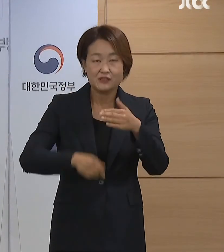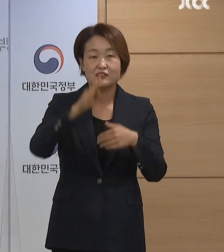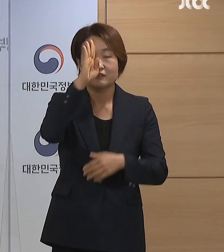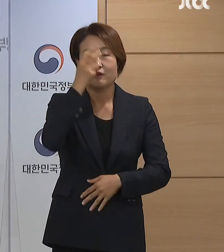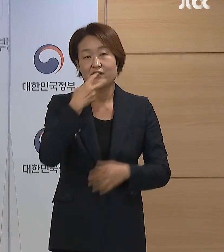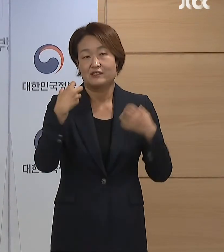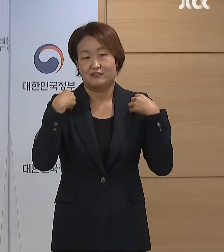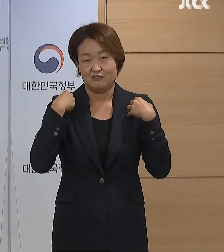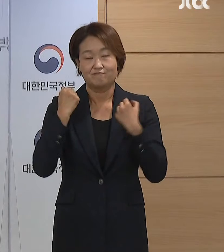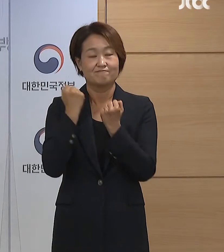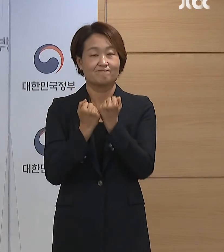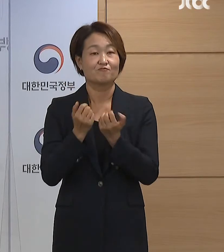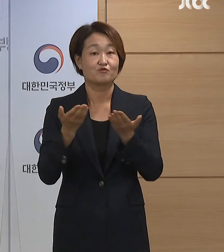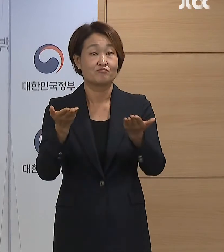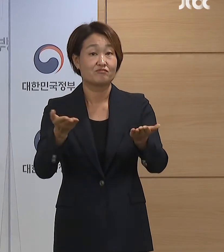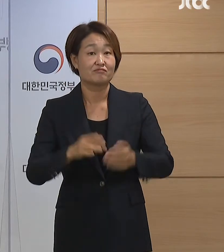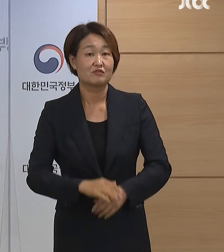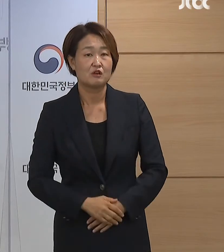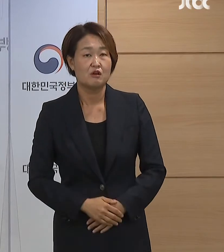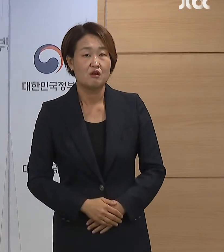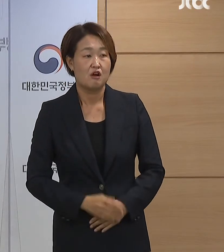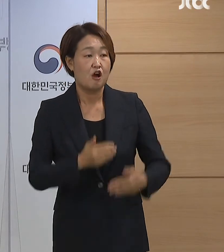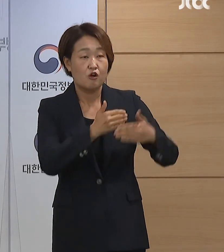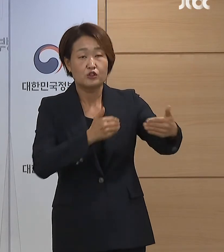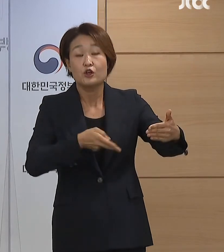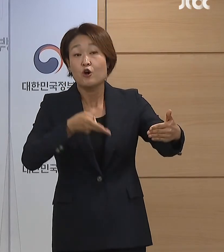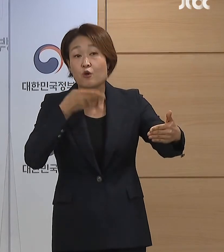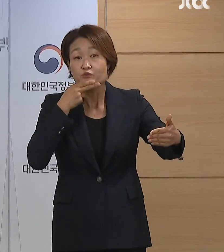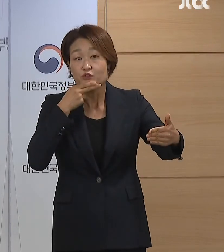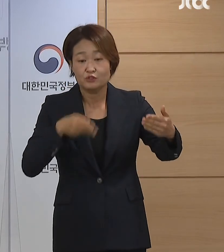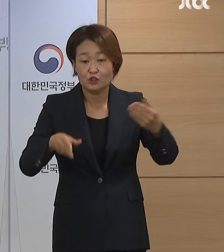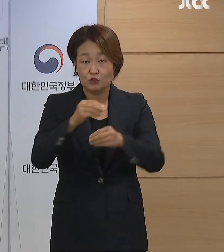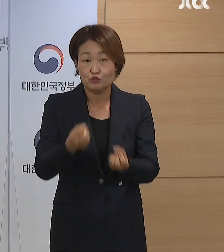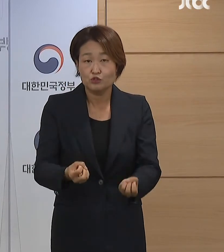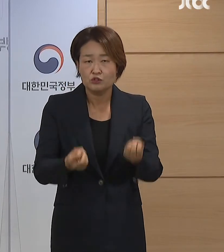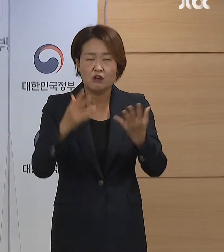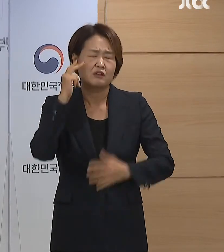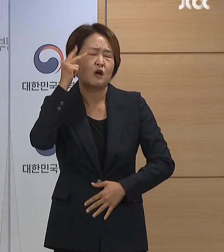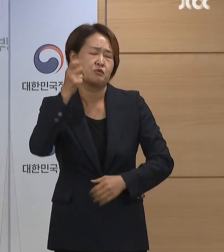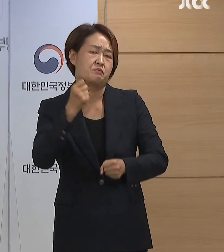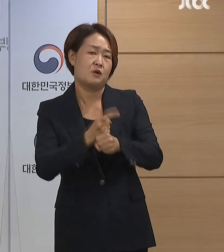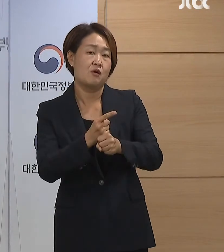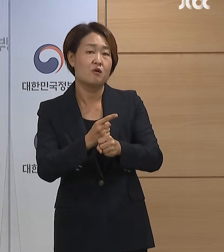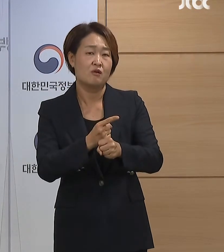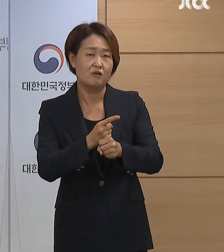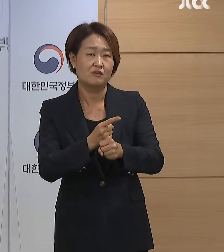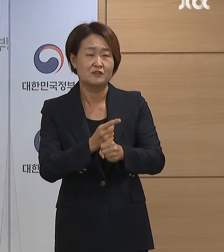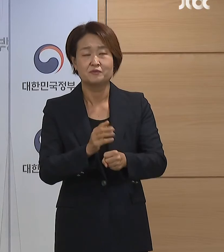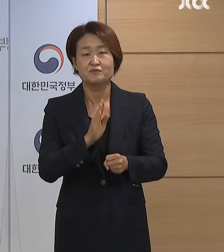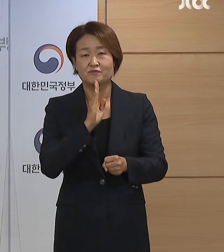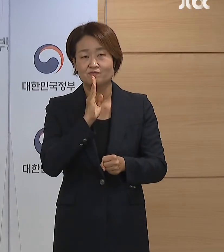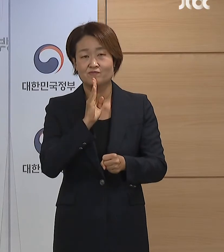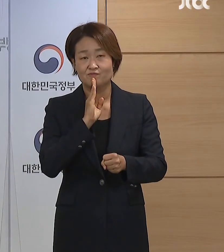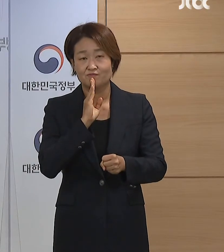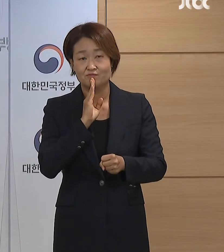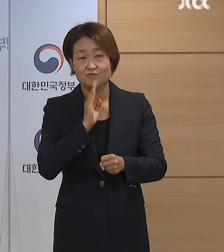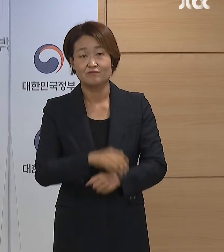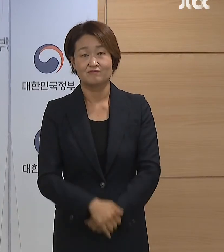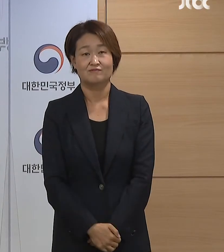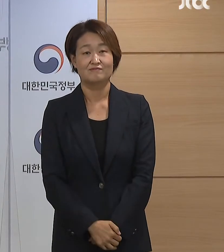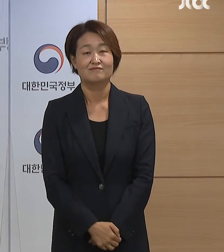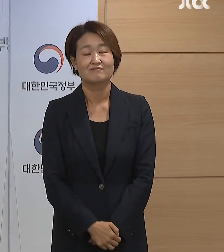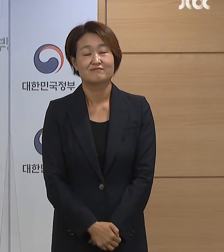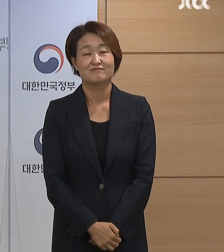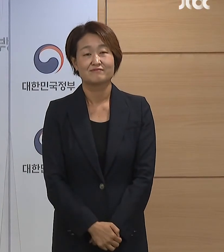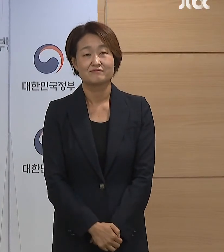대명적인 한가위가 다음 주로 다가왔습니다. 이번 추석은 코로나 발생 이후 처음으로 사회적 거리비가 없는